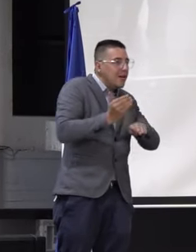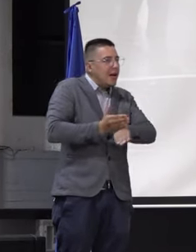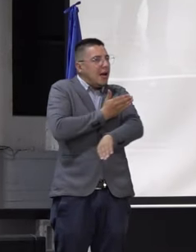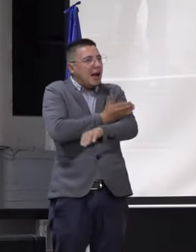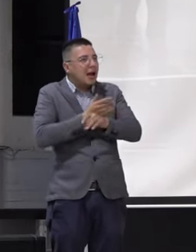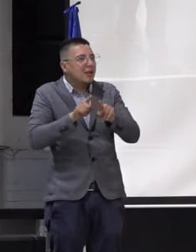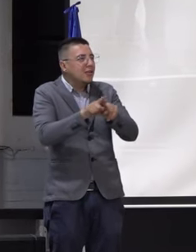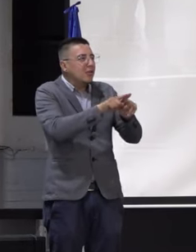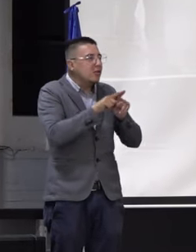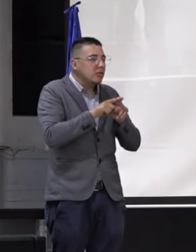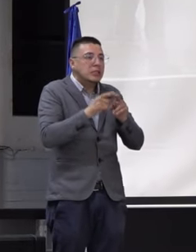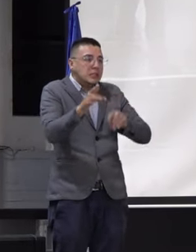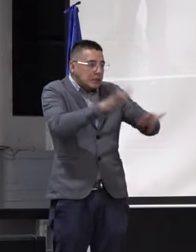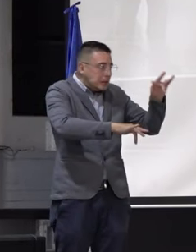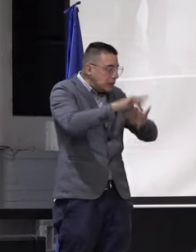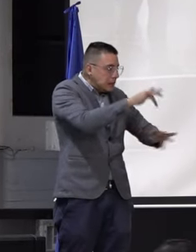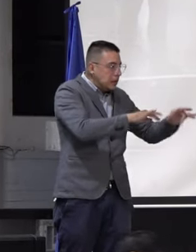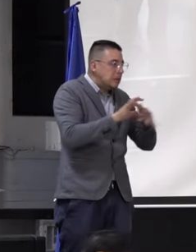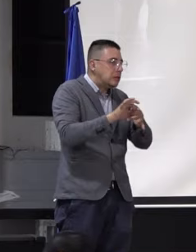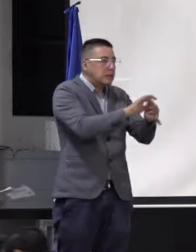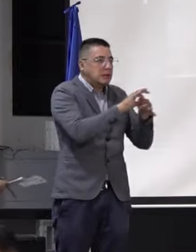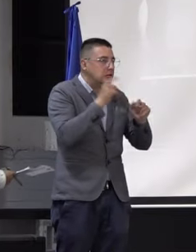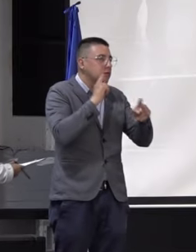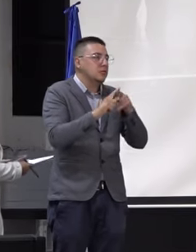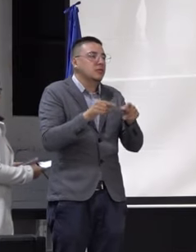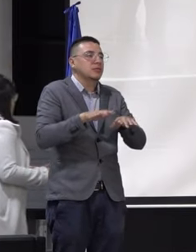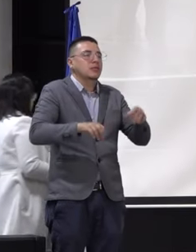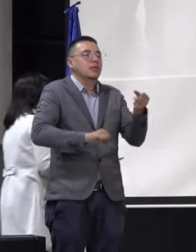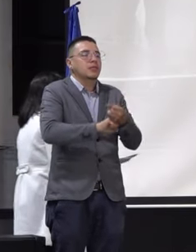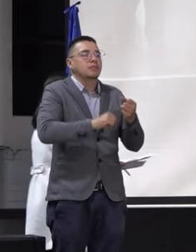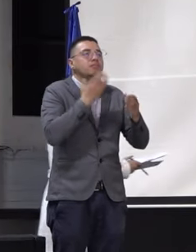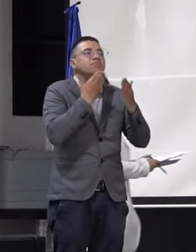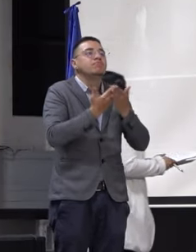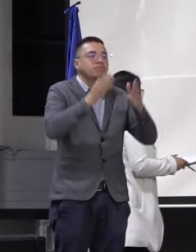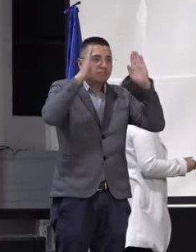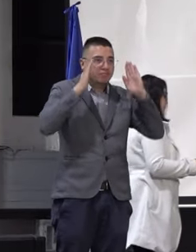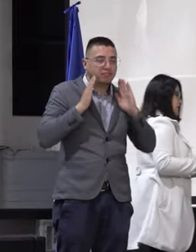antes y asistir a los espacios. Muchas gracias. Gracias por la atención.